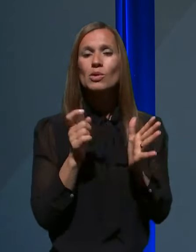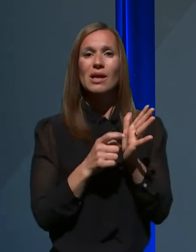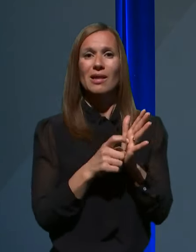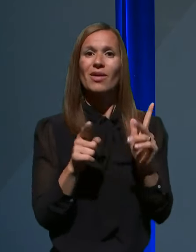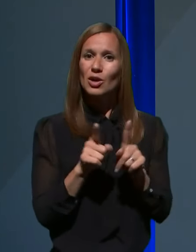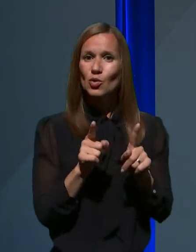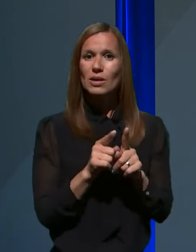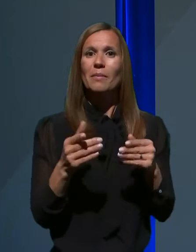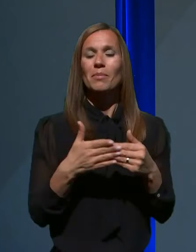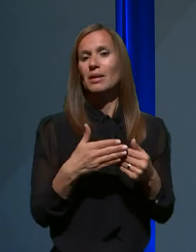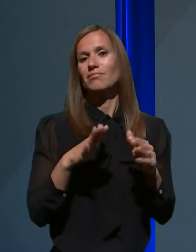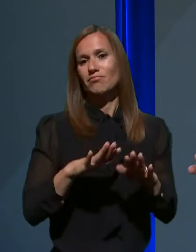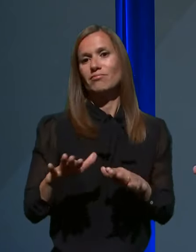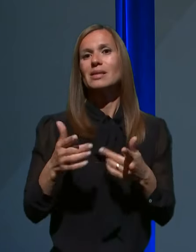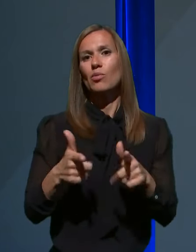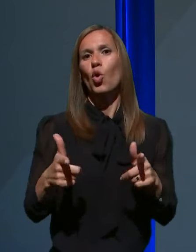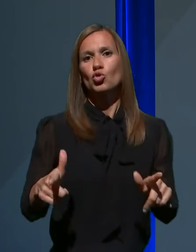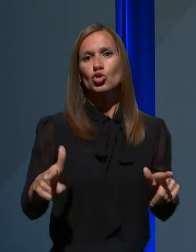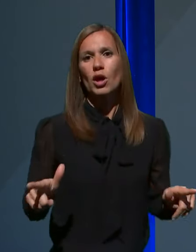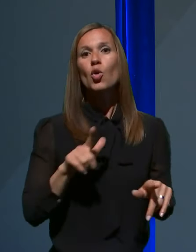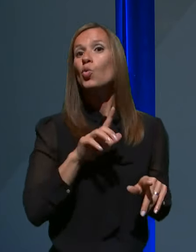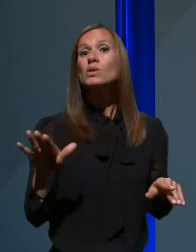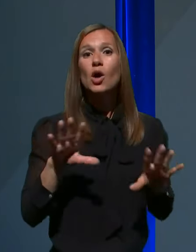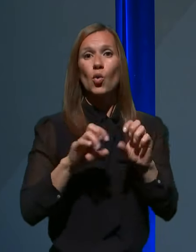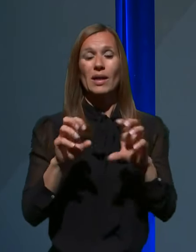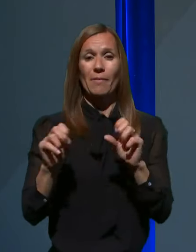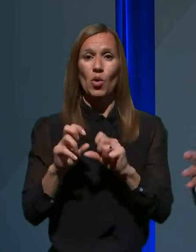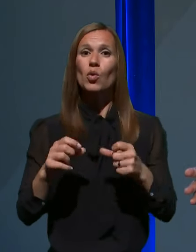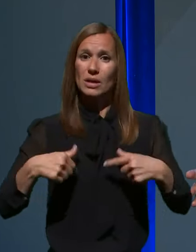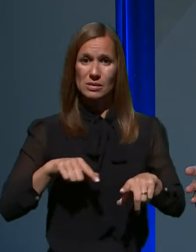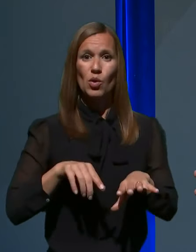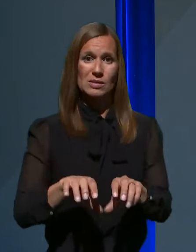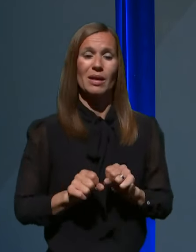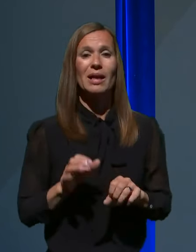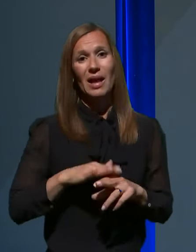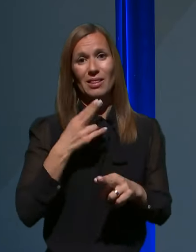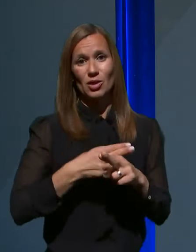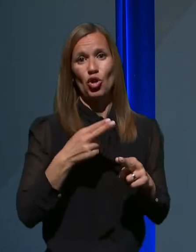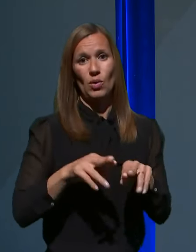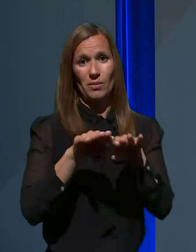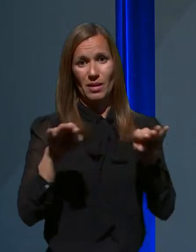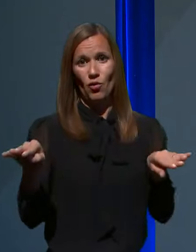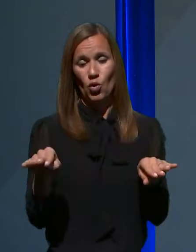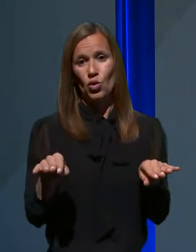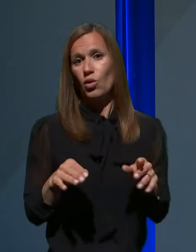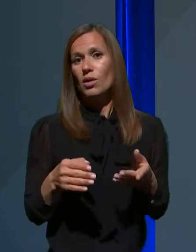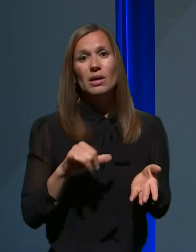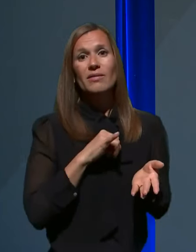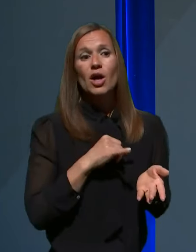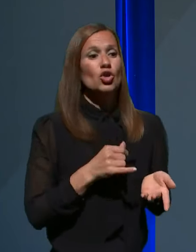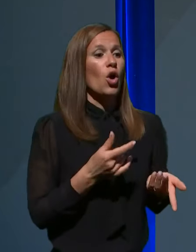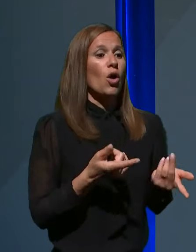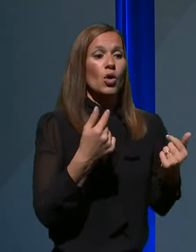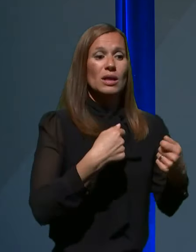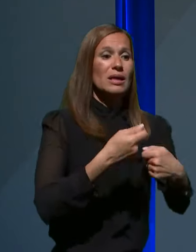sproščanju seveda vseh ukrepov, ki smo jih pa sprijeli na državnem nivoju, pa ne bo to od zapiranja